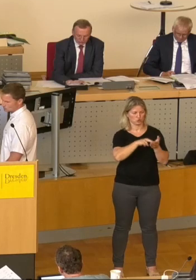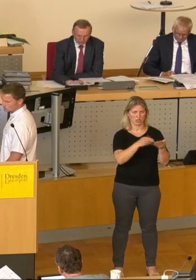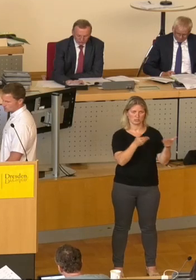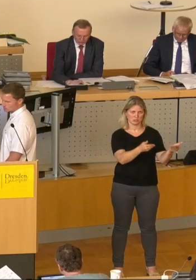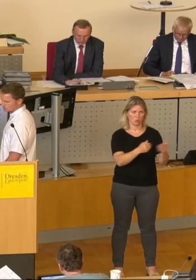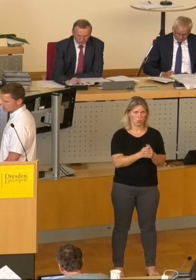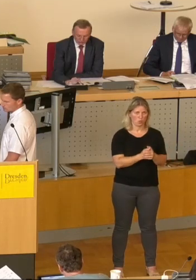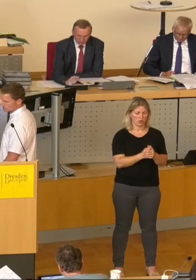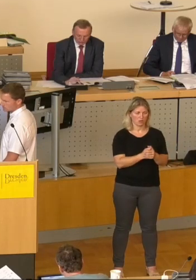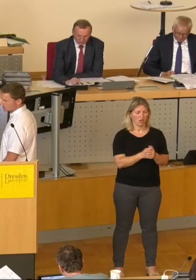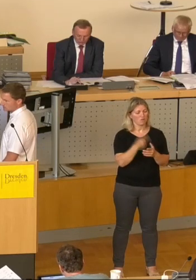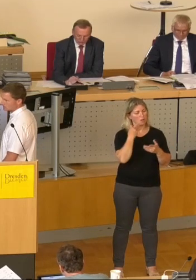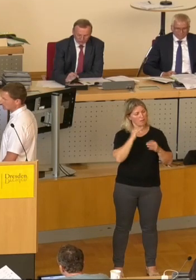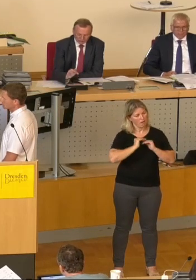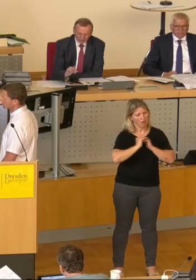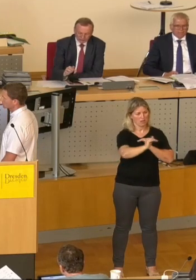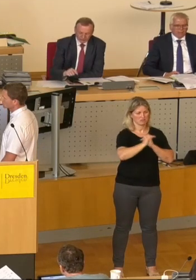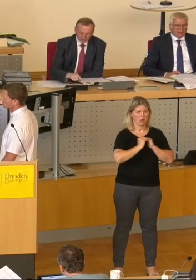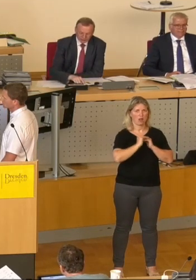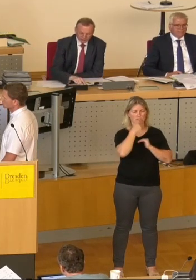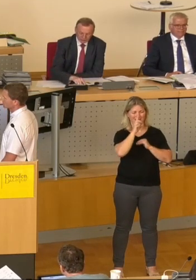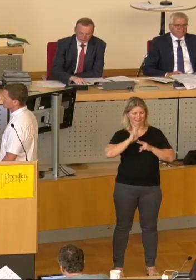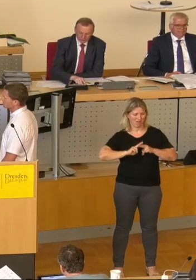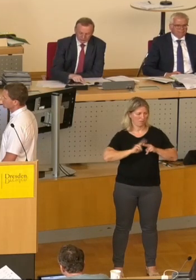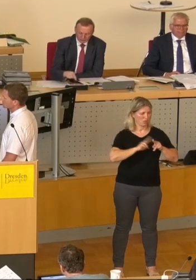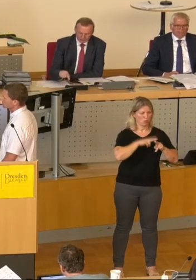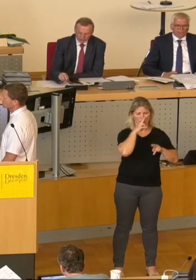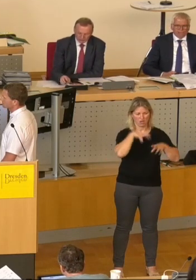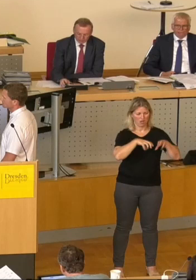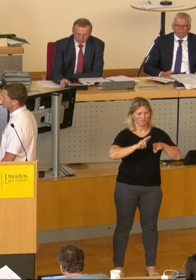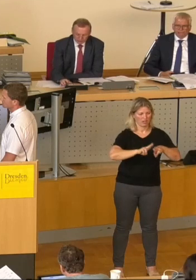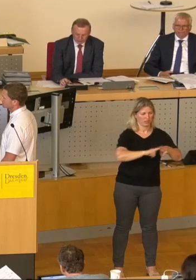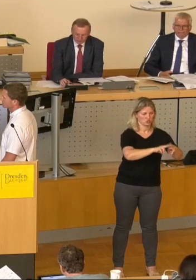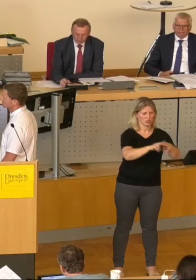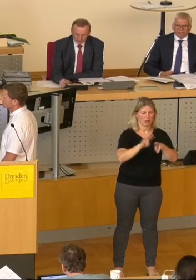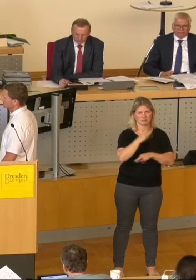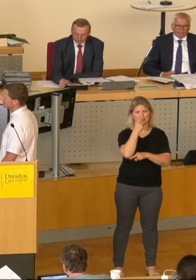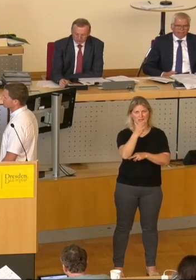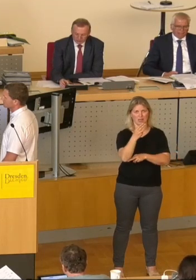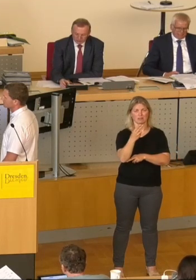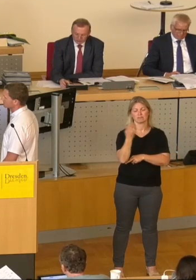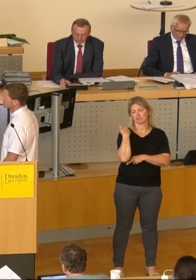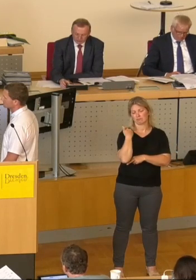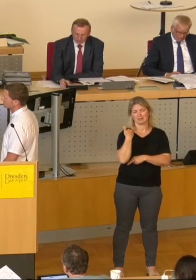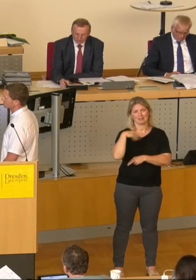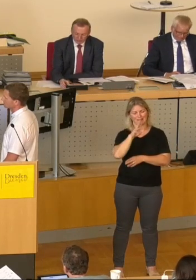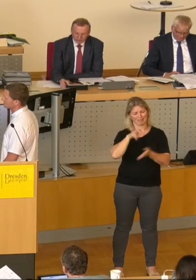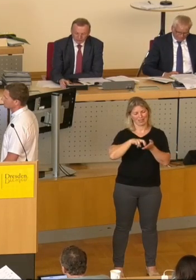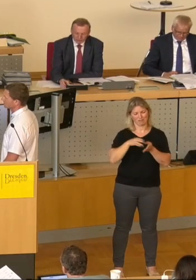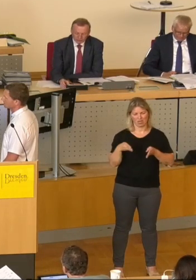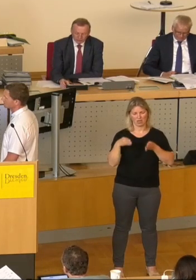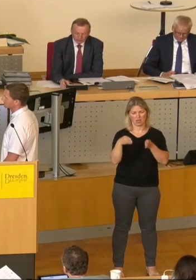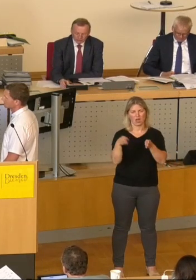Reparaturen im Asphalt Flickstellen, wie Sie es auch gesehen haben. Die Gehwege wurden im Zug der Medienverlegung zwischen